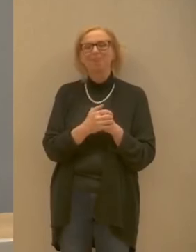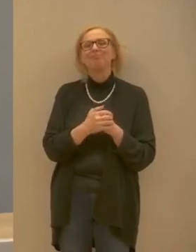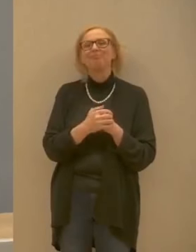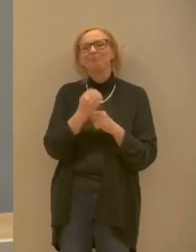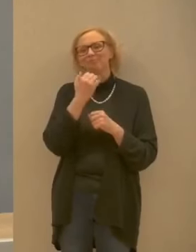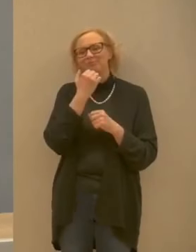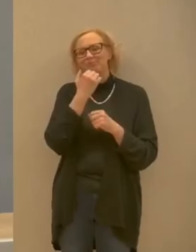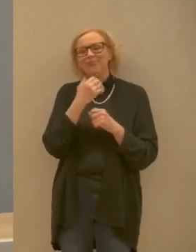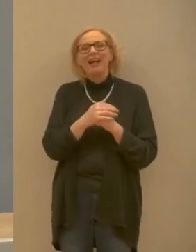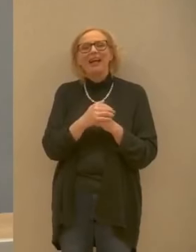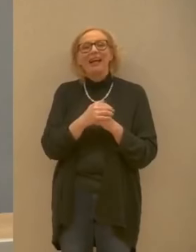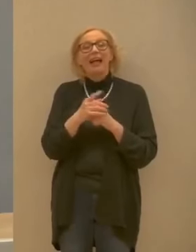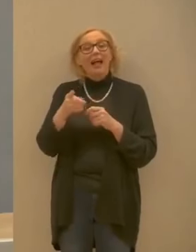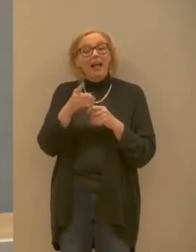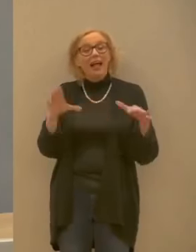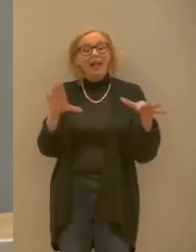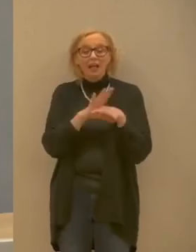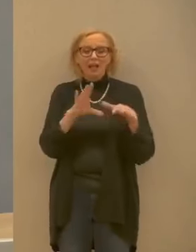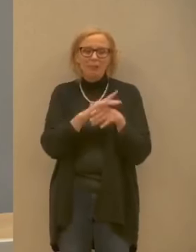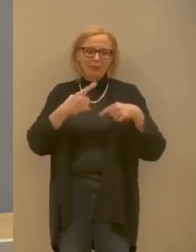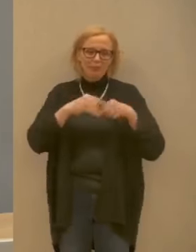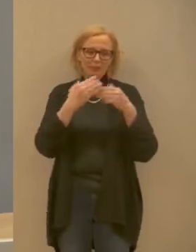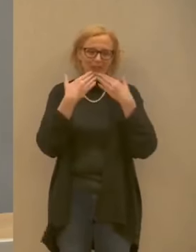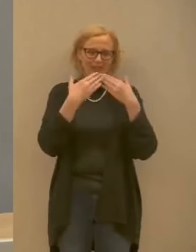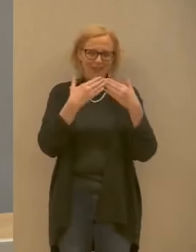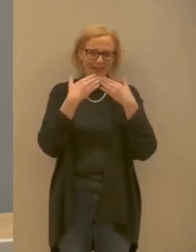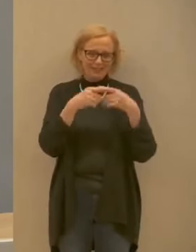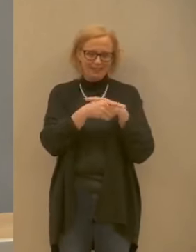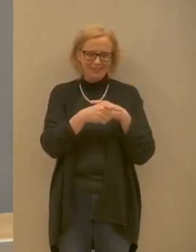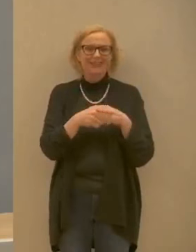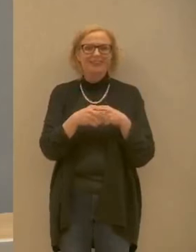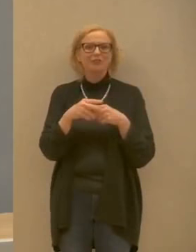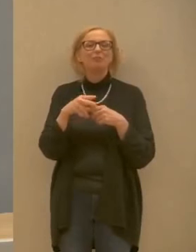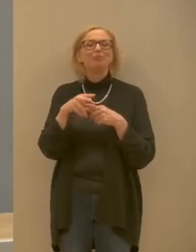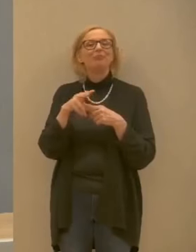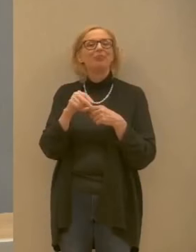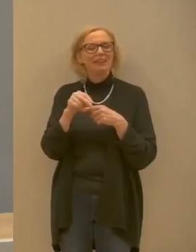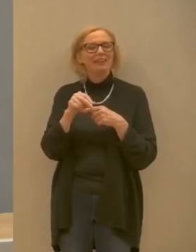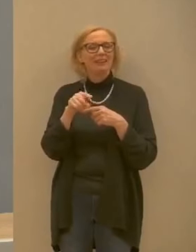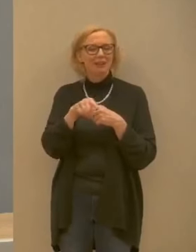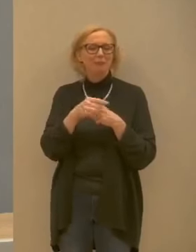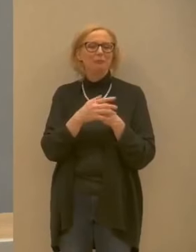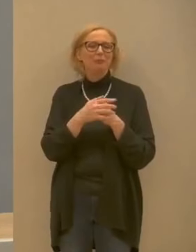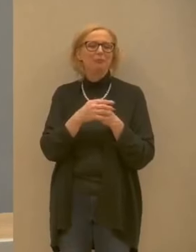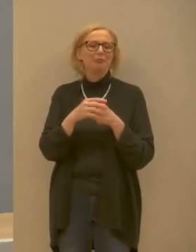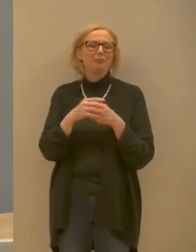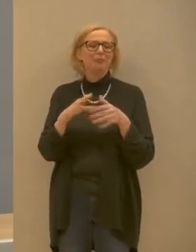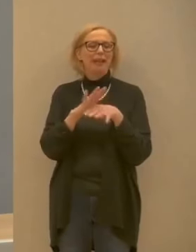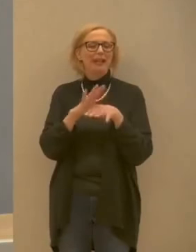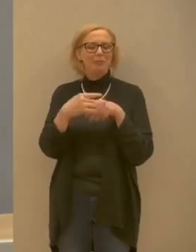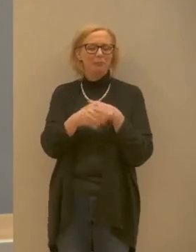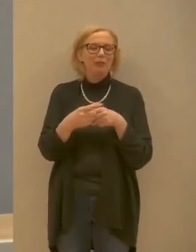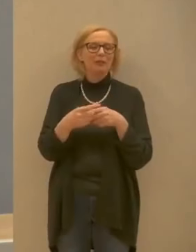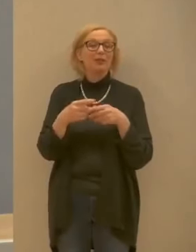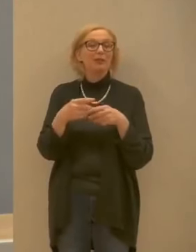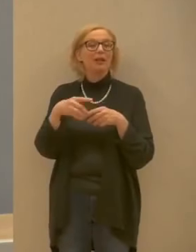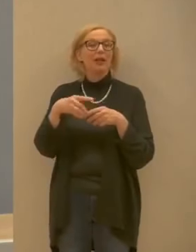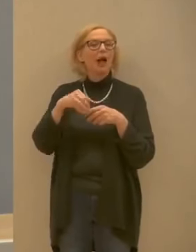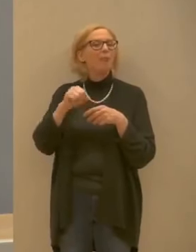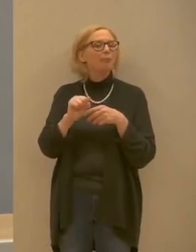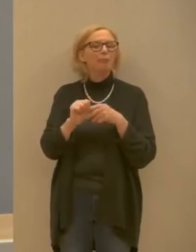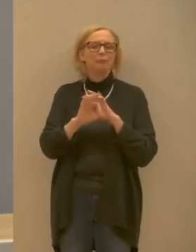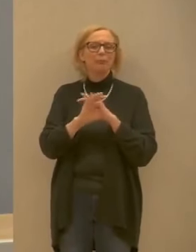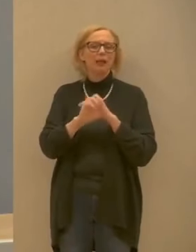ringraziamo l'equip di tutto lo staff di Trentino Salute 4.0 per aver fatto una tale applicazione in pochissimi